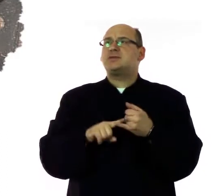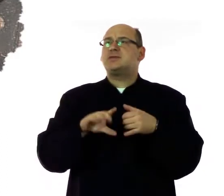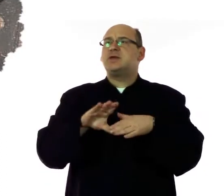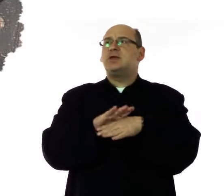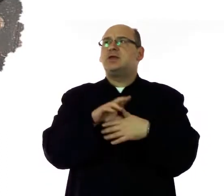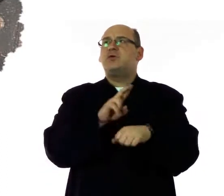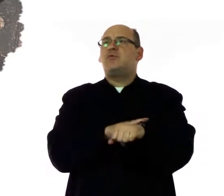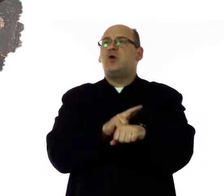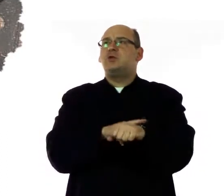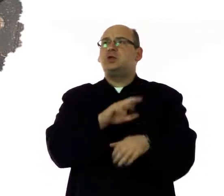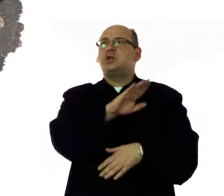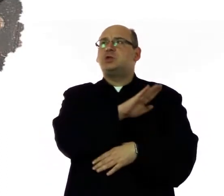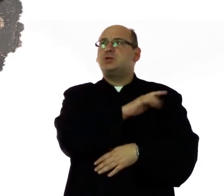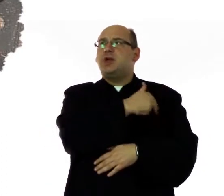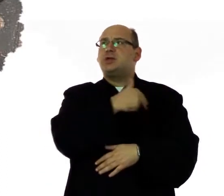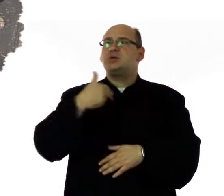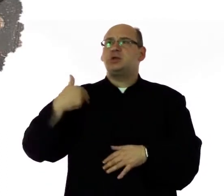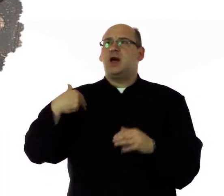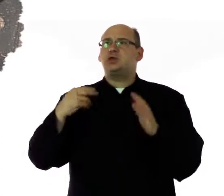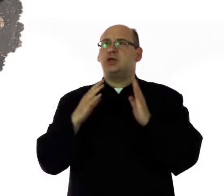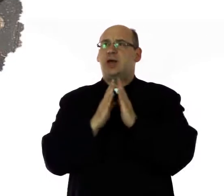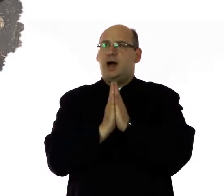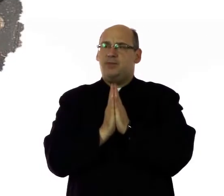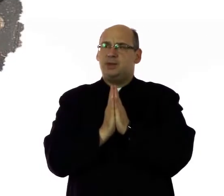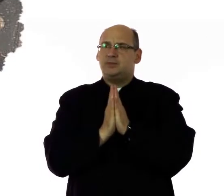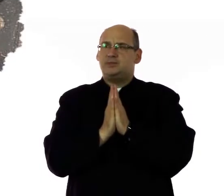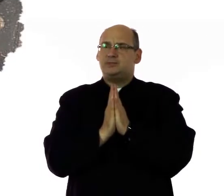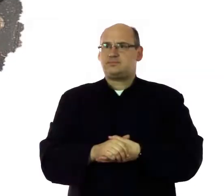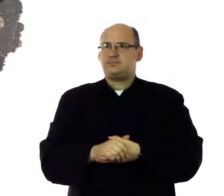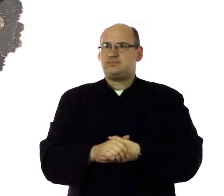teraz i w godzinę śmierci naszej.